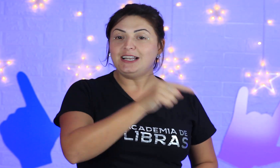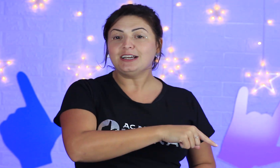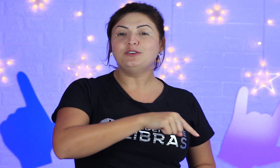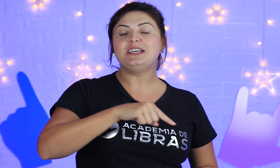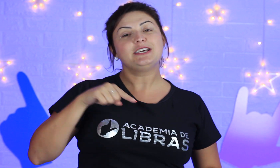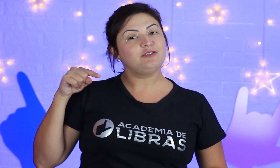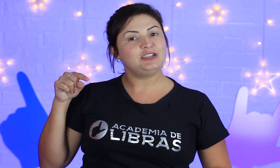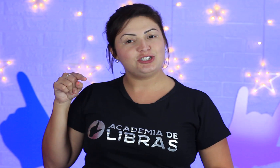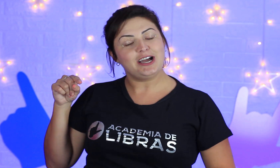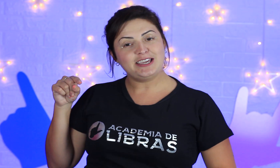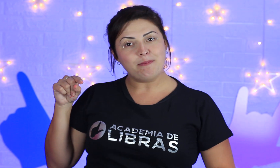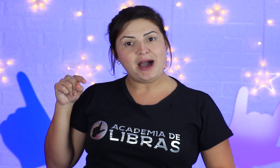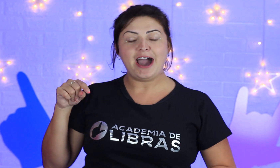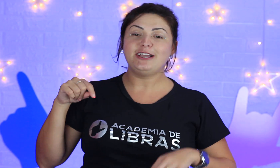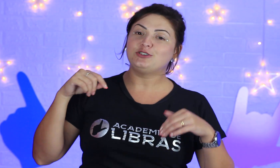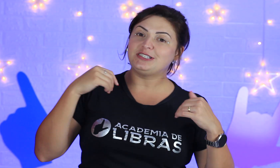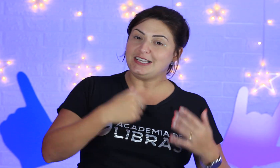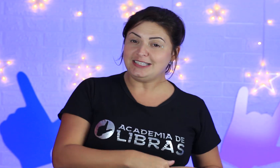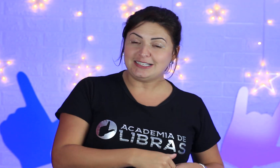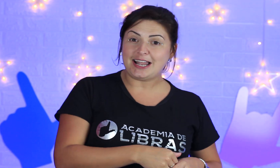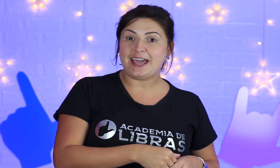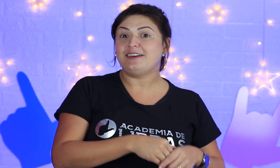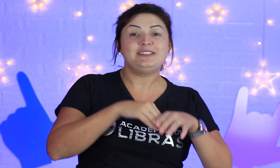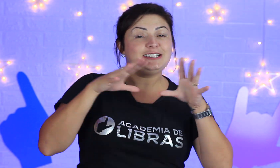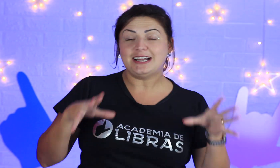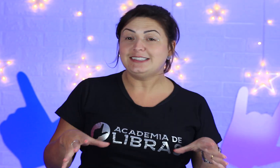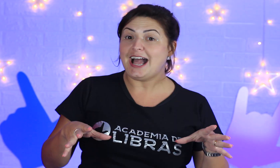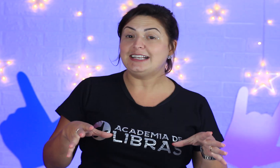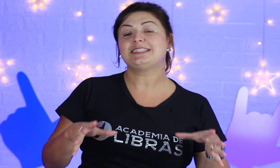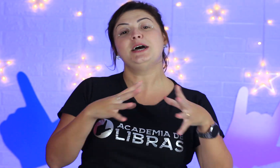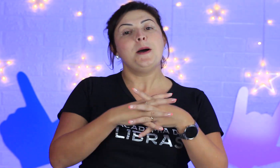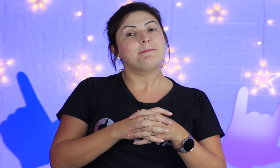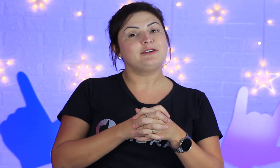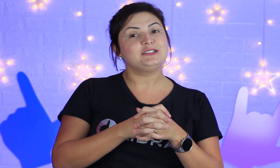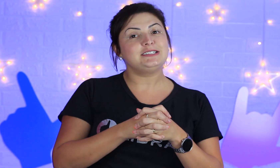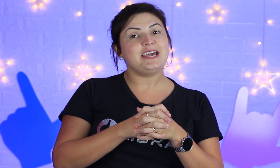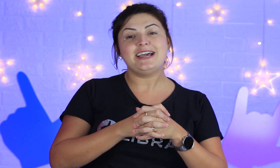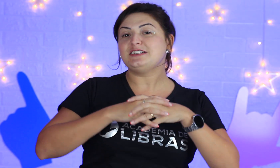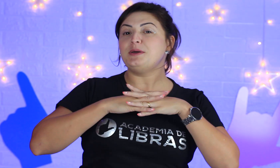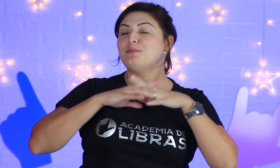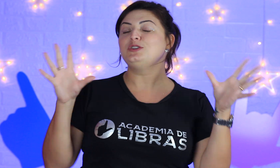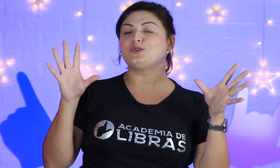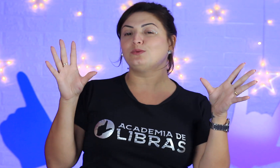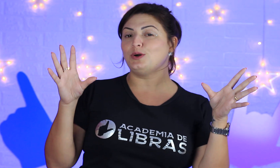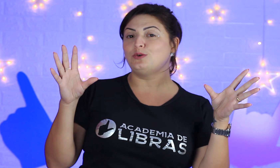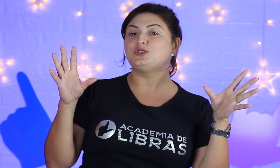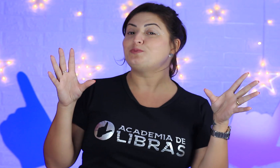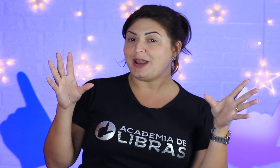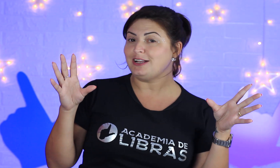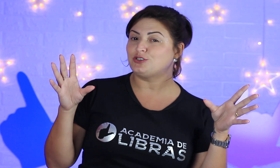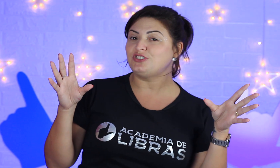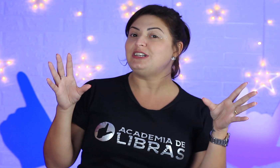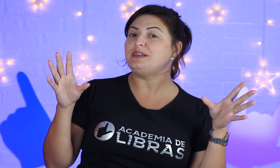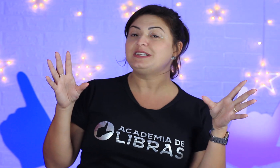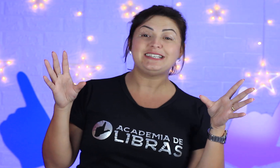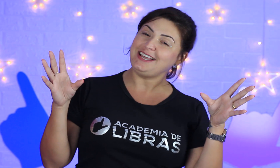clica no link que eu vou deixar aqui abaixo, se inscreve, se cadastra para você receber muitos conteúdos práticos de Libras exclusivos.